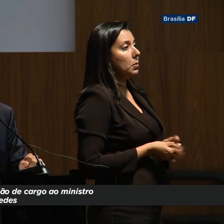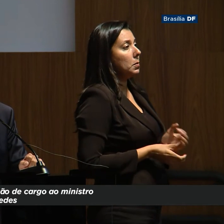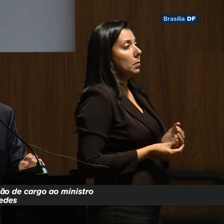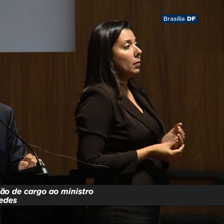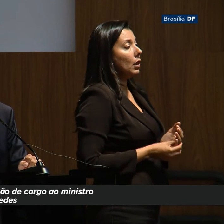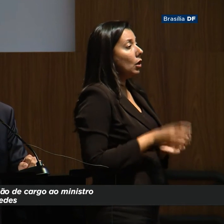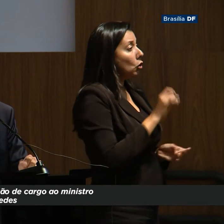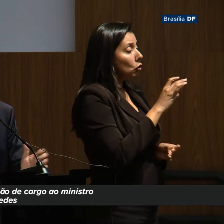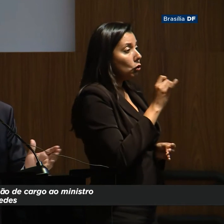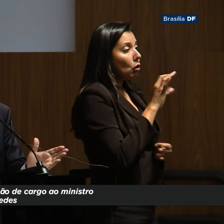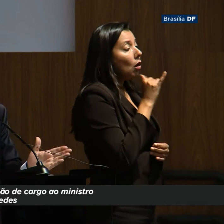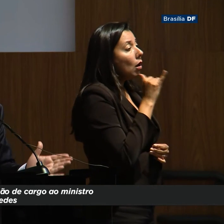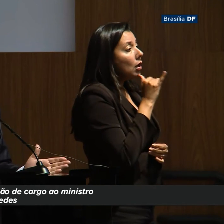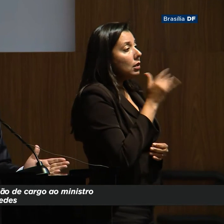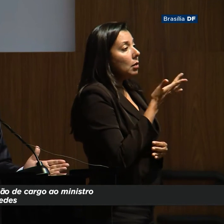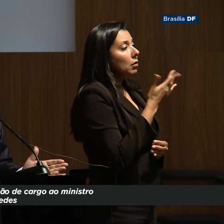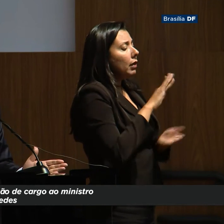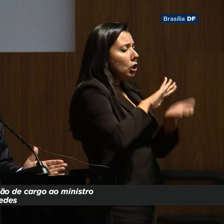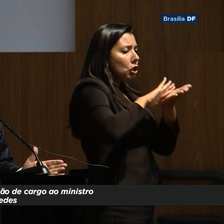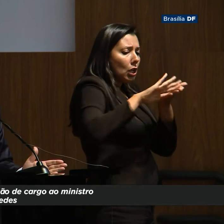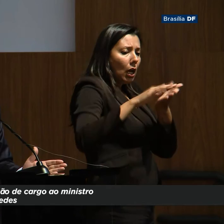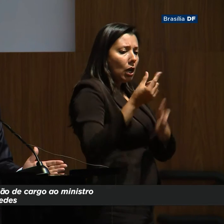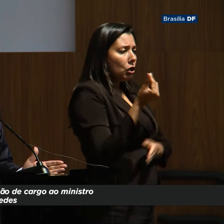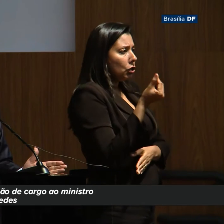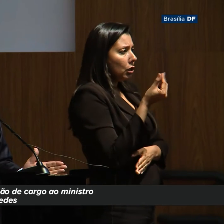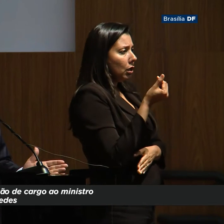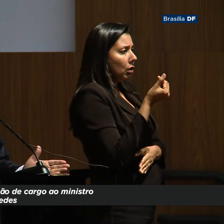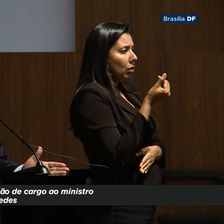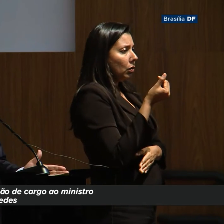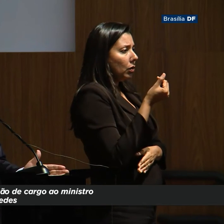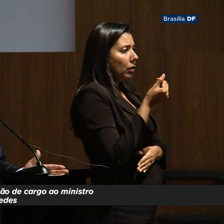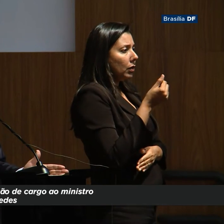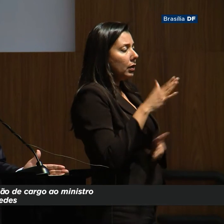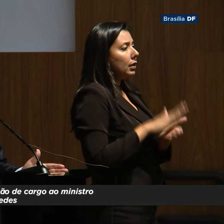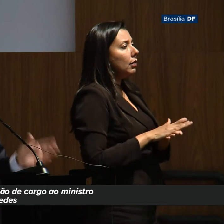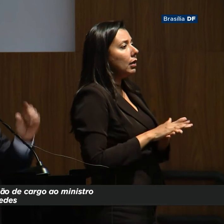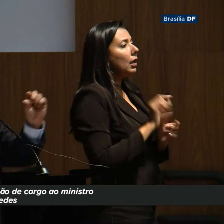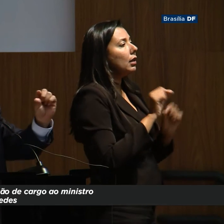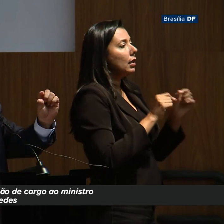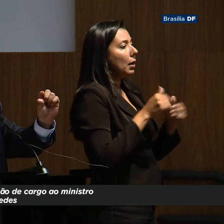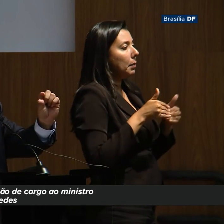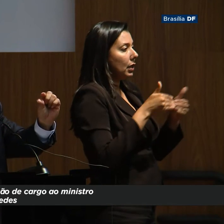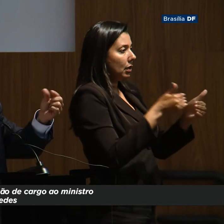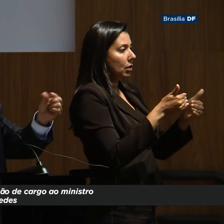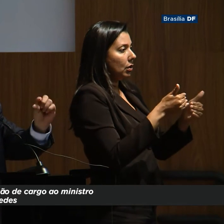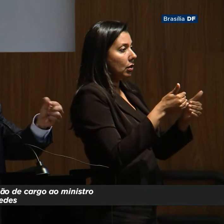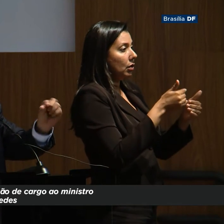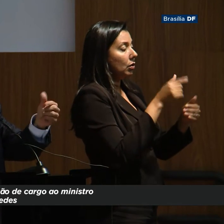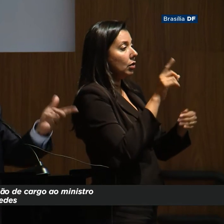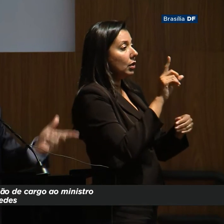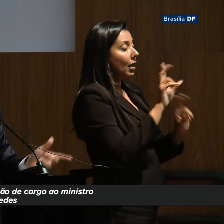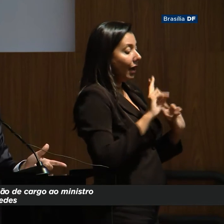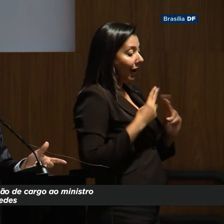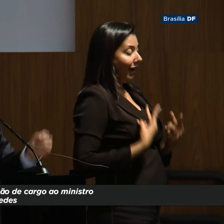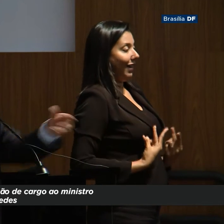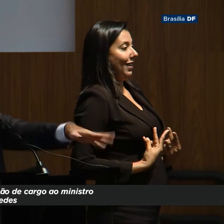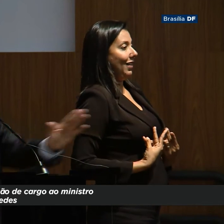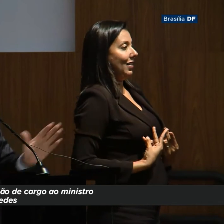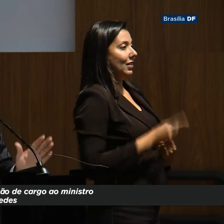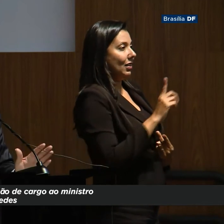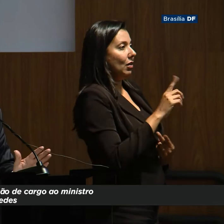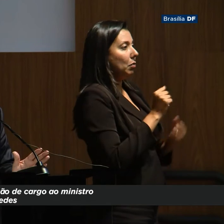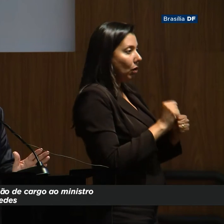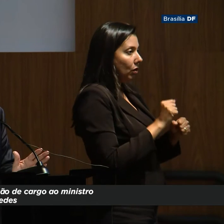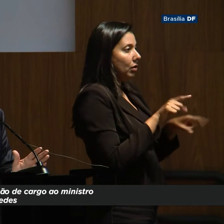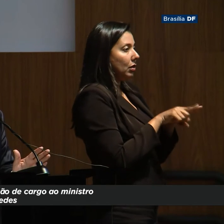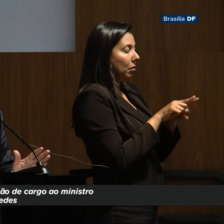Esse é um exemplo. Nós não vamos tirar dinheiro da ministra dos Direitos Humanos. Coitadinho, o orçamento dela era menos de um bilhão. Ali a